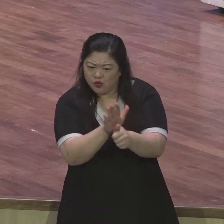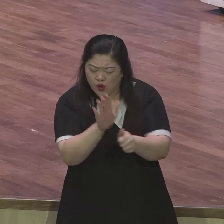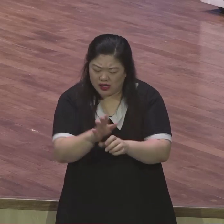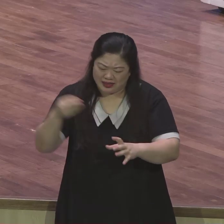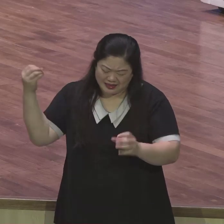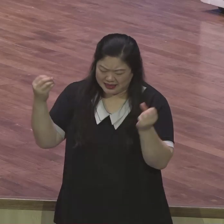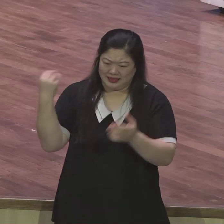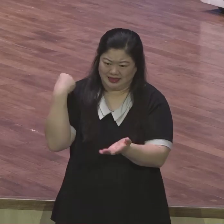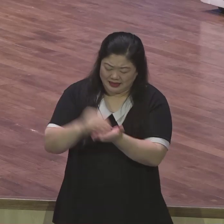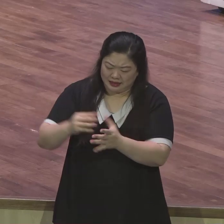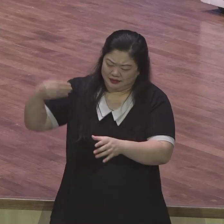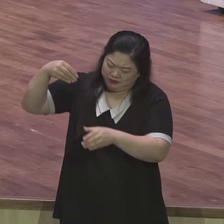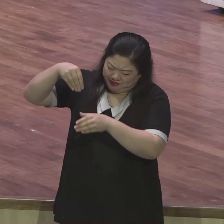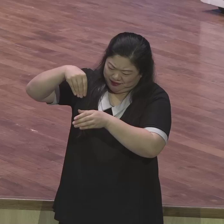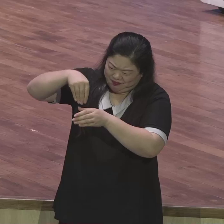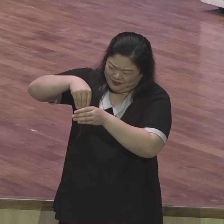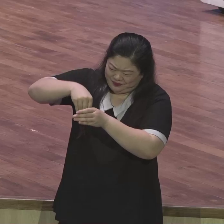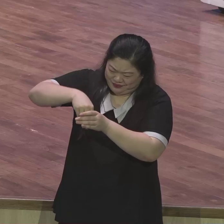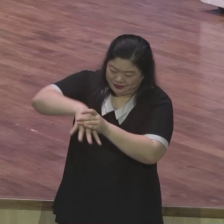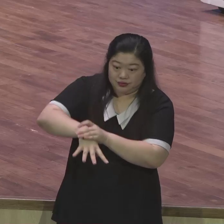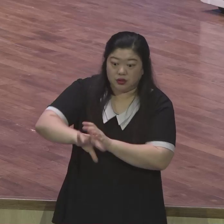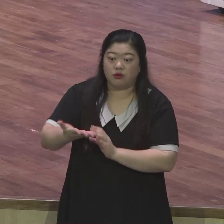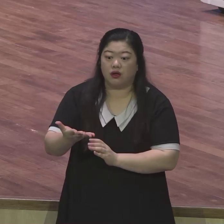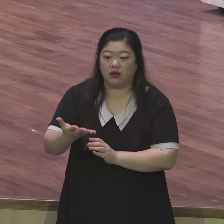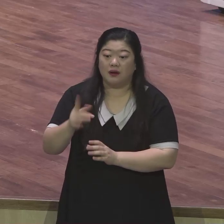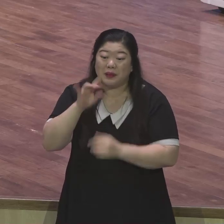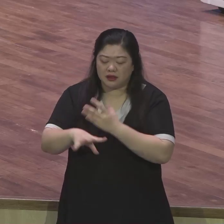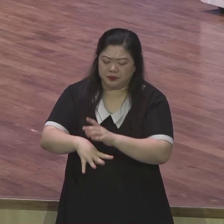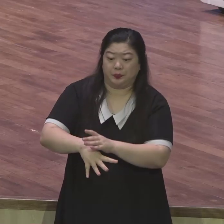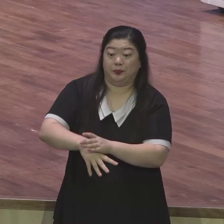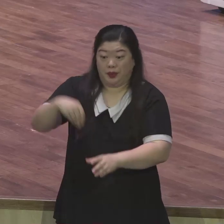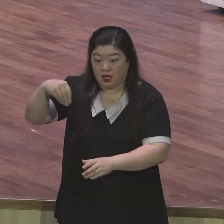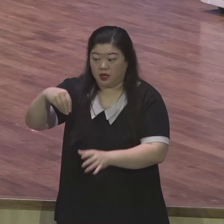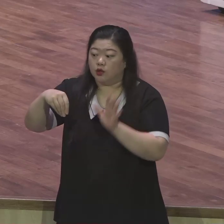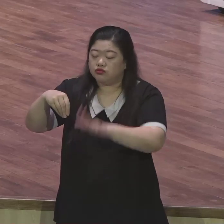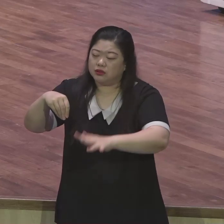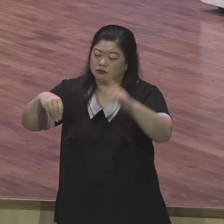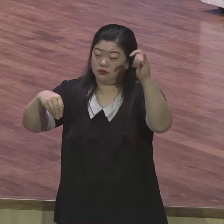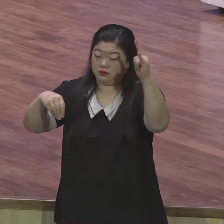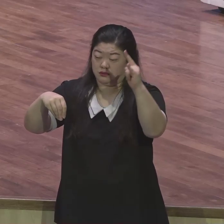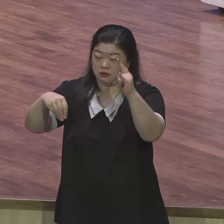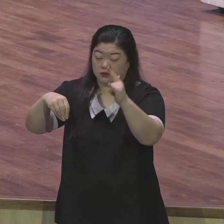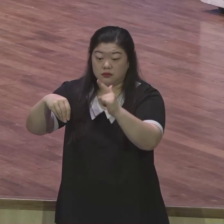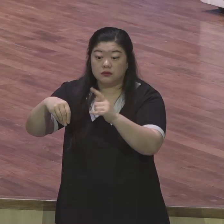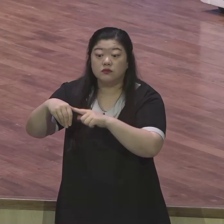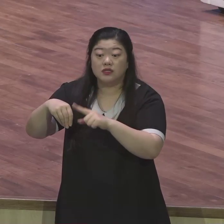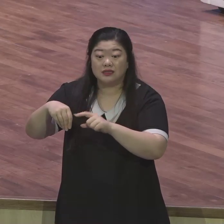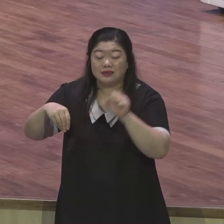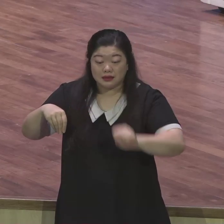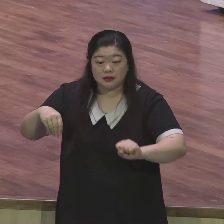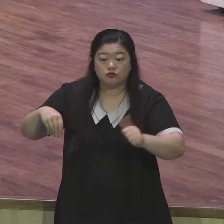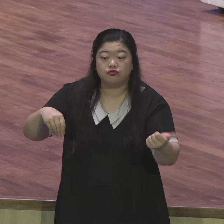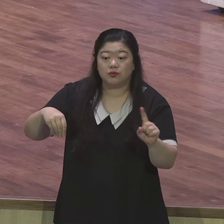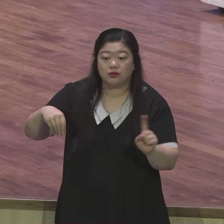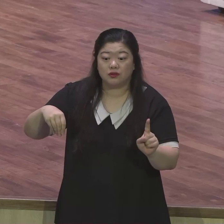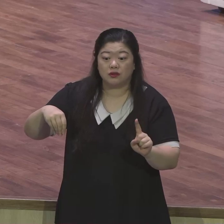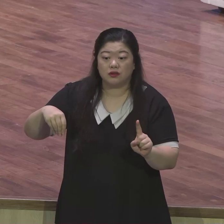나무에게 좋은 햇살은 더 빨리 마르게 하는 것이고 소나기같이 시원한 비는 더 빨리 썩게 하는 것입니다 어떤 것도 복음이 아니에요